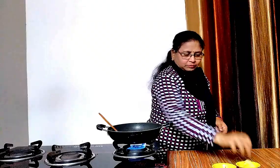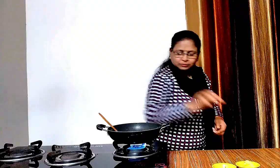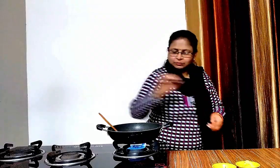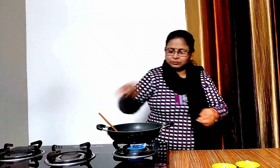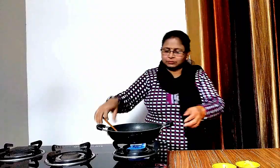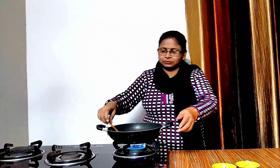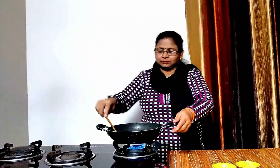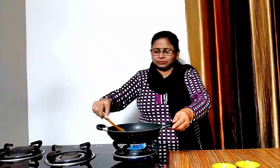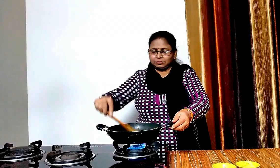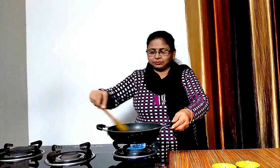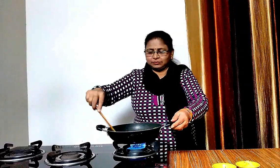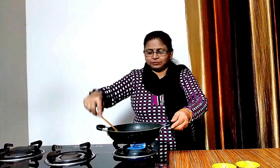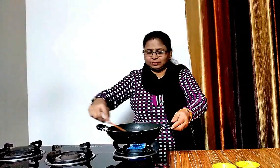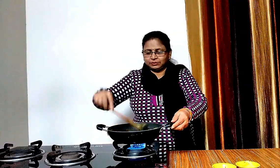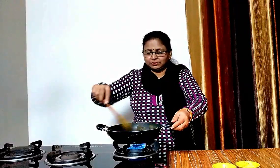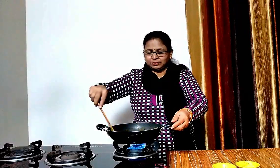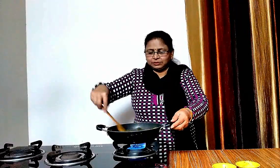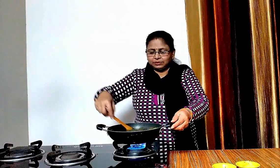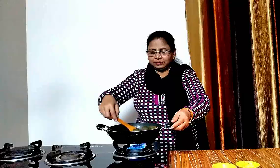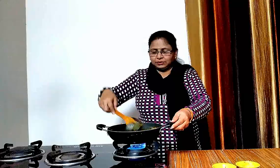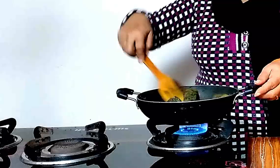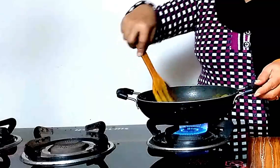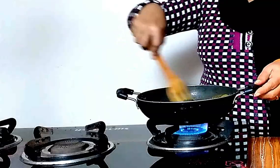और थुड़ा सा मिलाकर गैस बंद कर देंगे